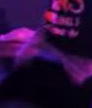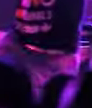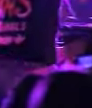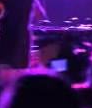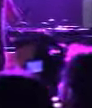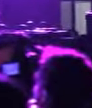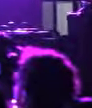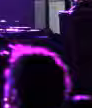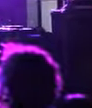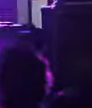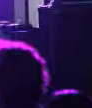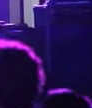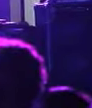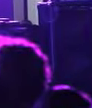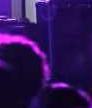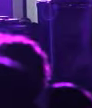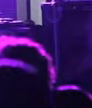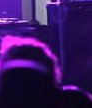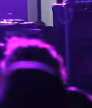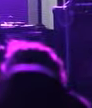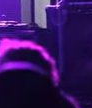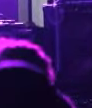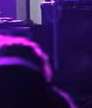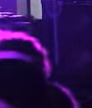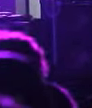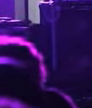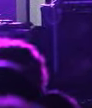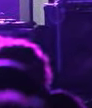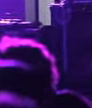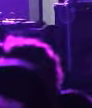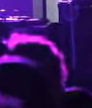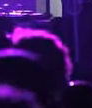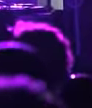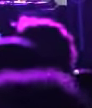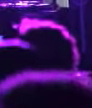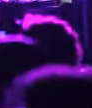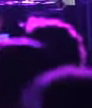Sign Mark e o Homem com Microfone continuam no palco.